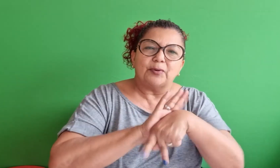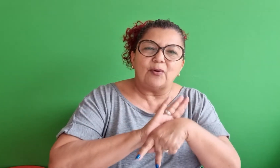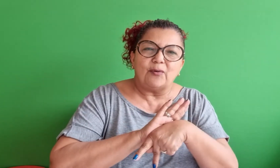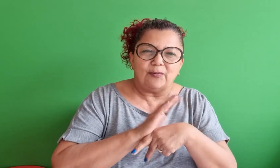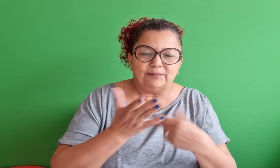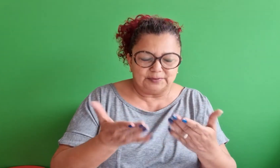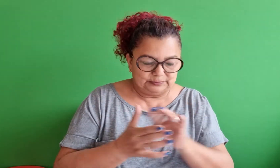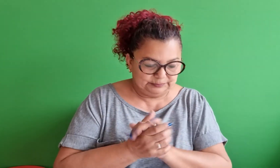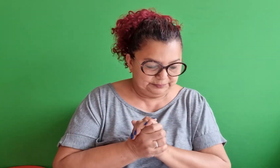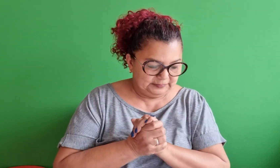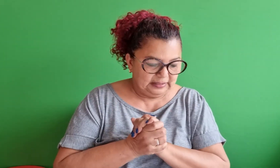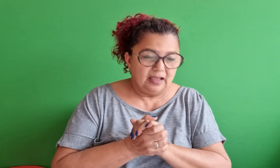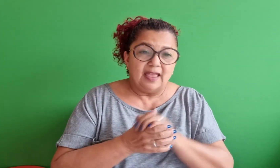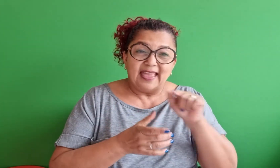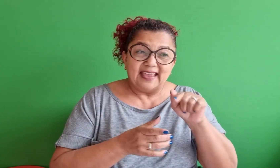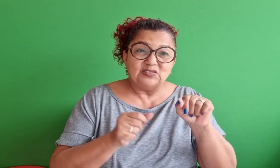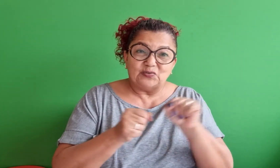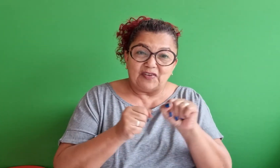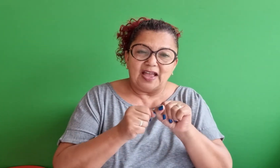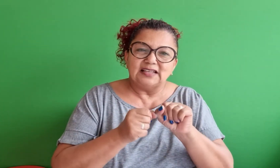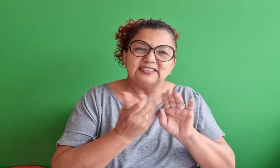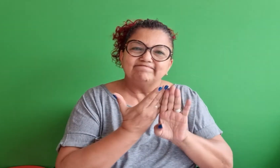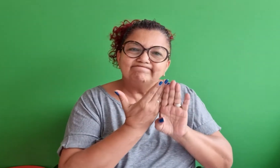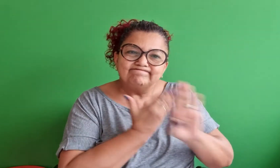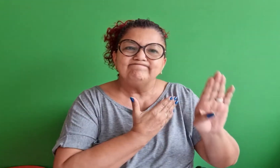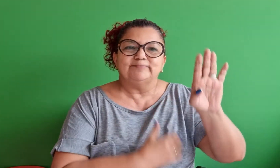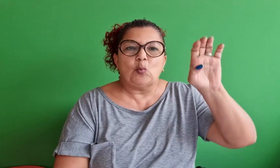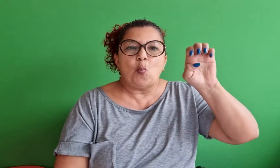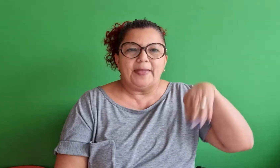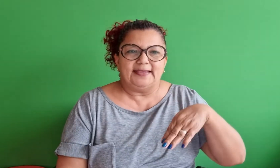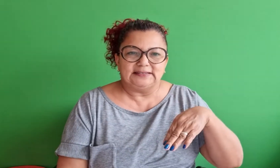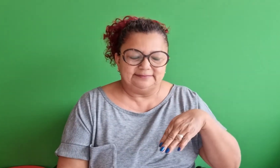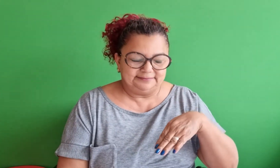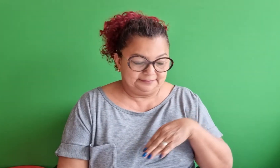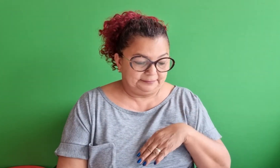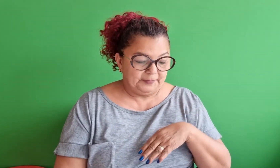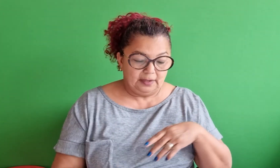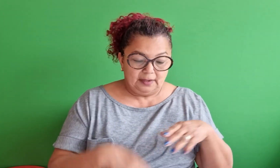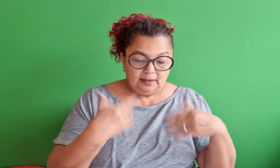e é amor próprio e esse tipo de situação afasta do bem, né,